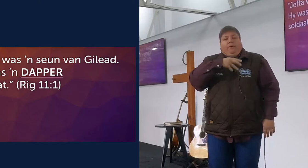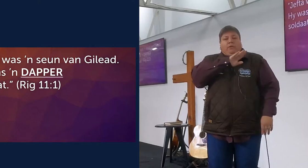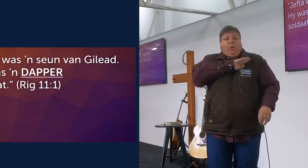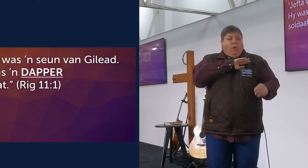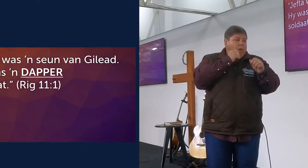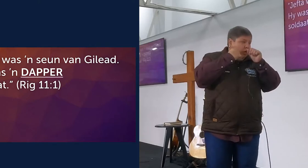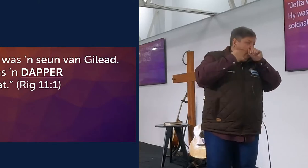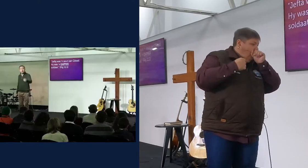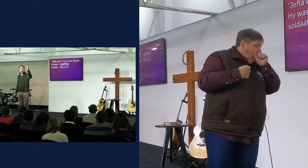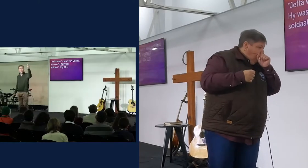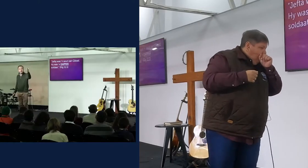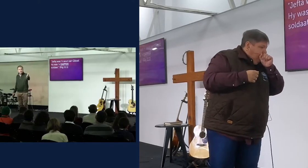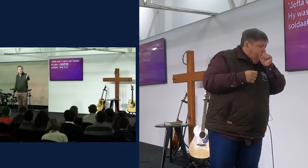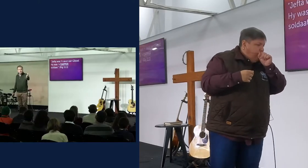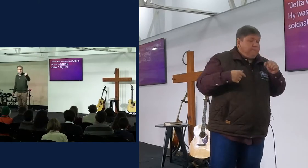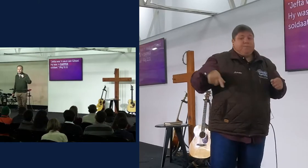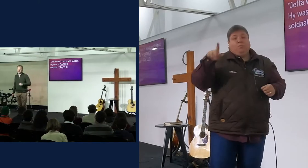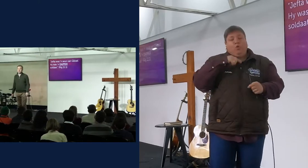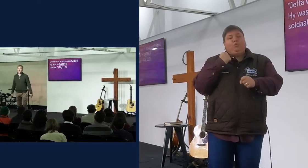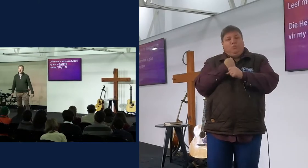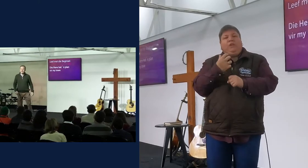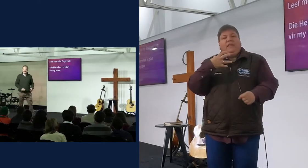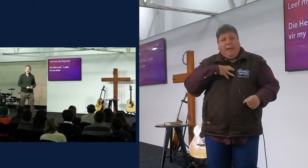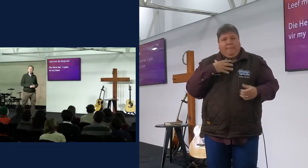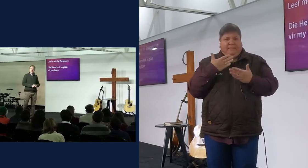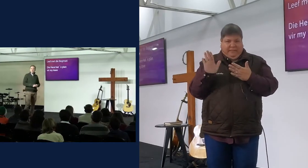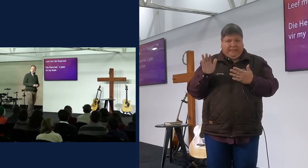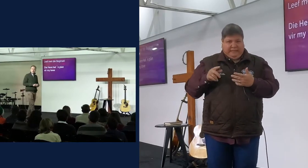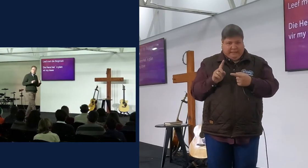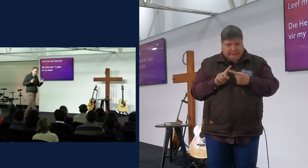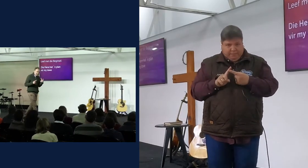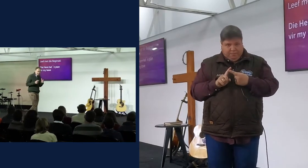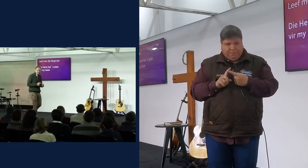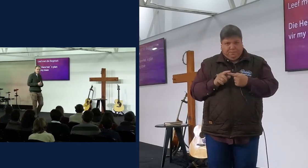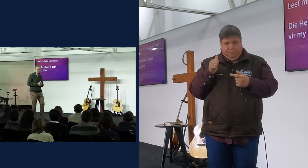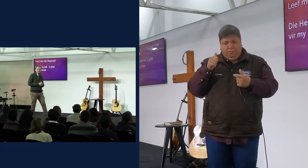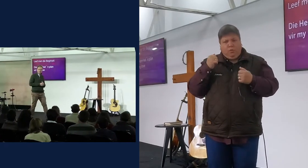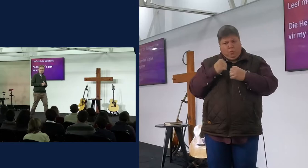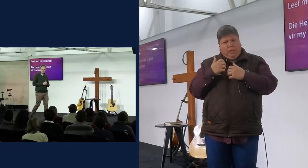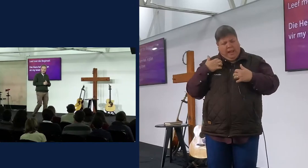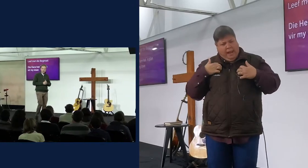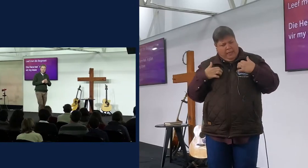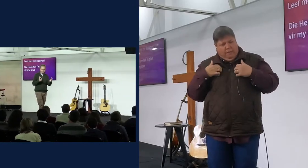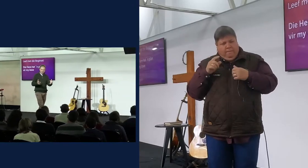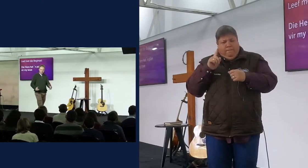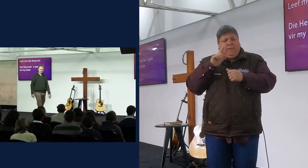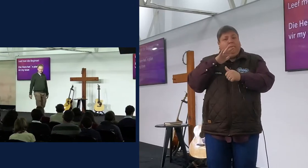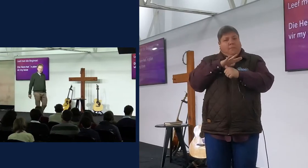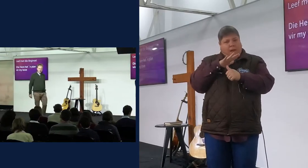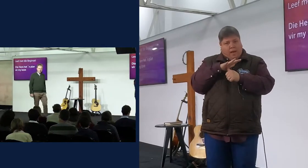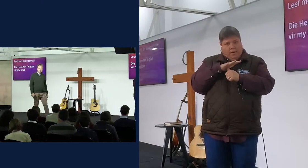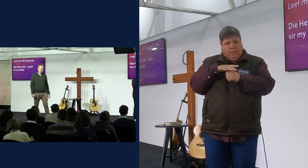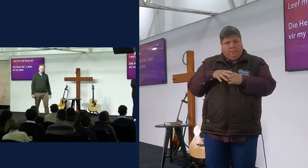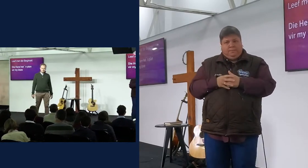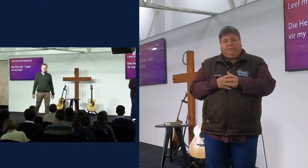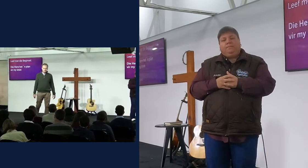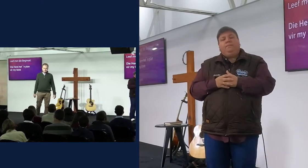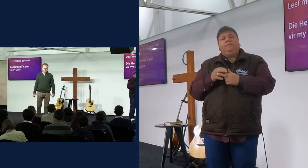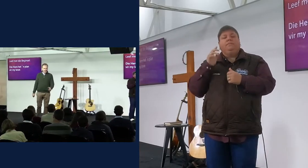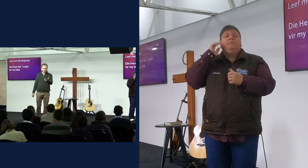dapper soldaat, so ek en jy moet dapper wees, ok, jylle het het, so kom ons leef met die beginsel, die heren het een plan van my leven,